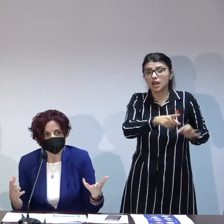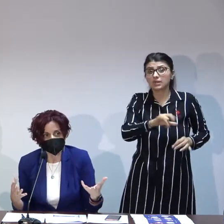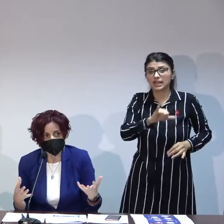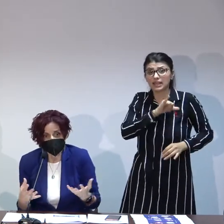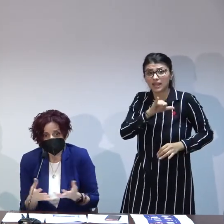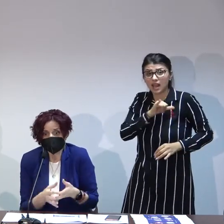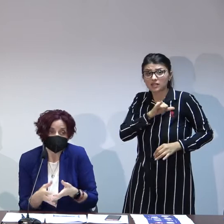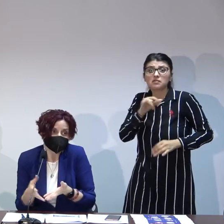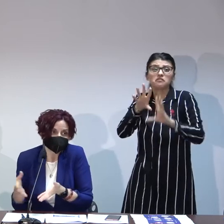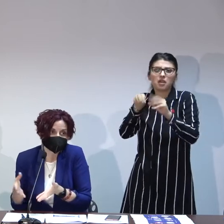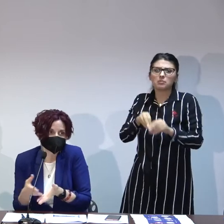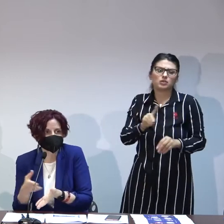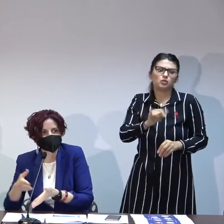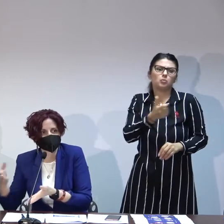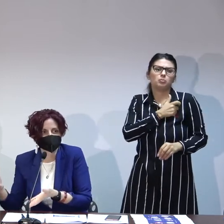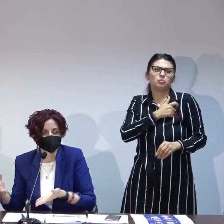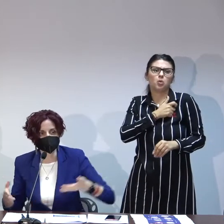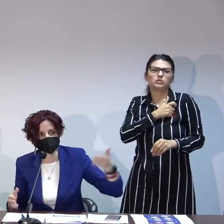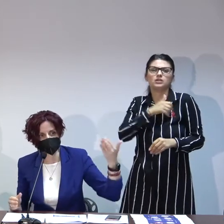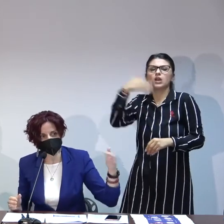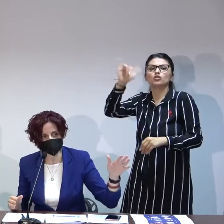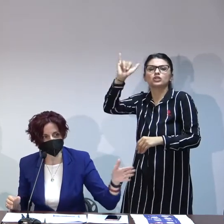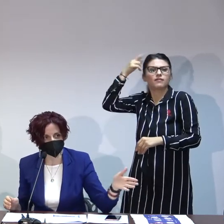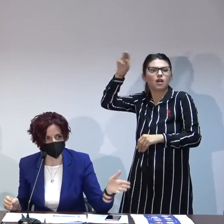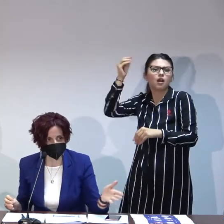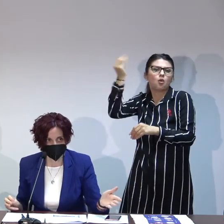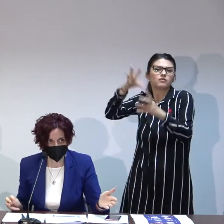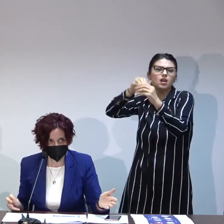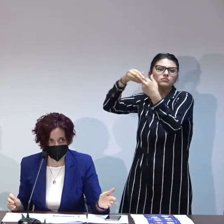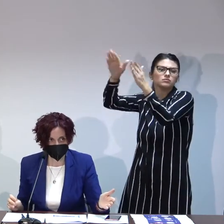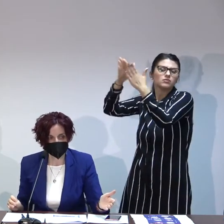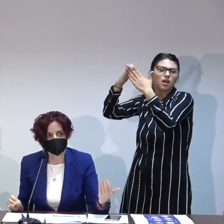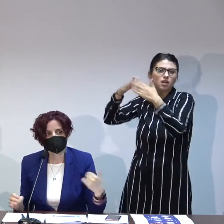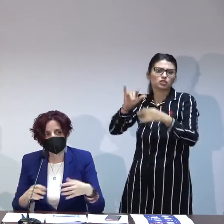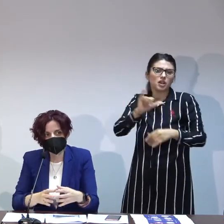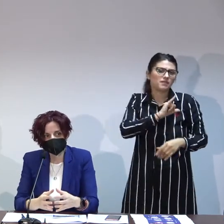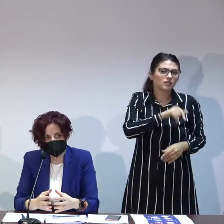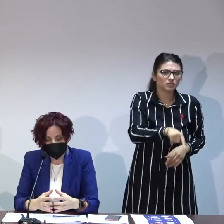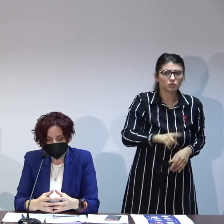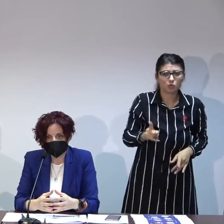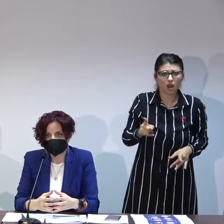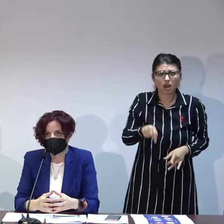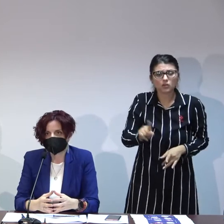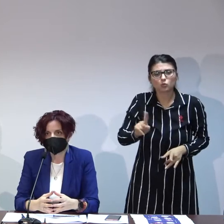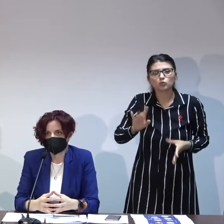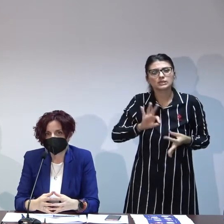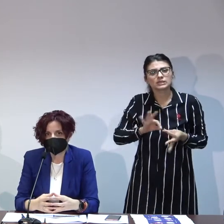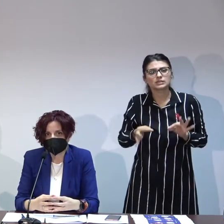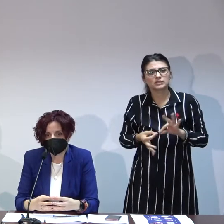familiei și nu pot să îl dau în adopție că iată cineva se interesează de el nu asta înseamnă